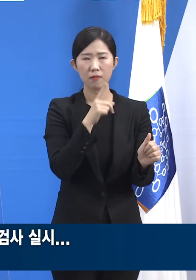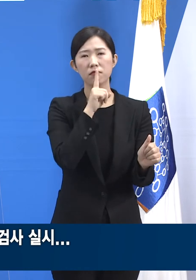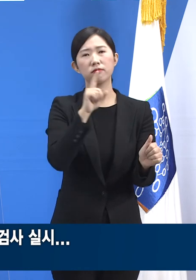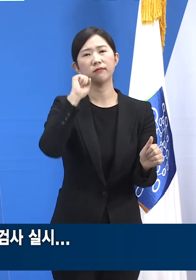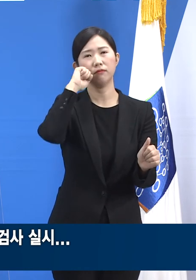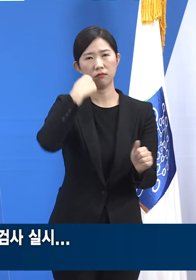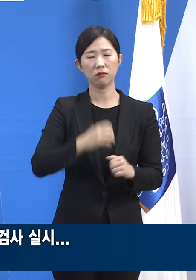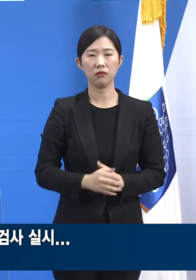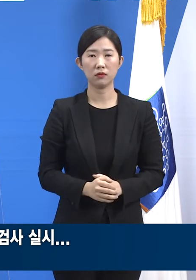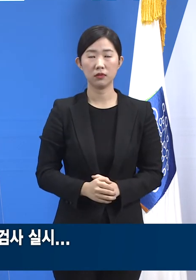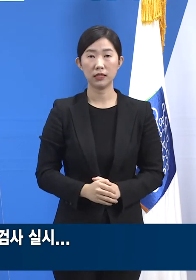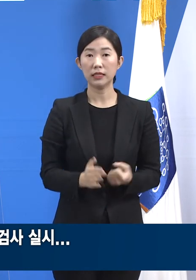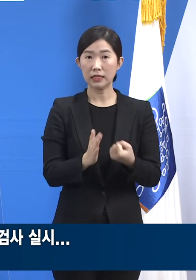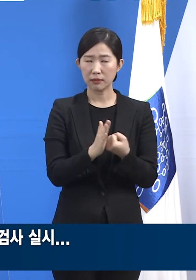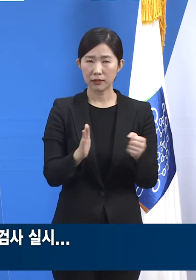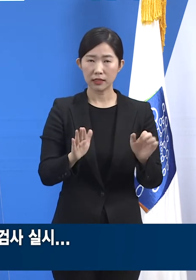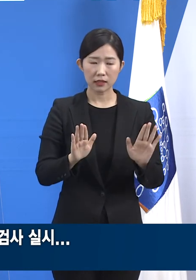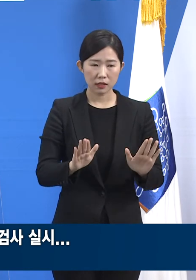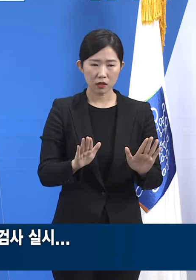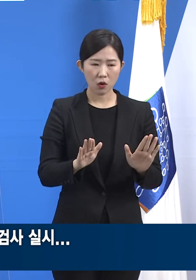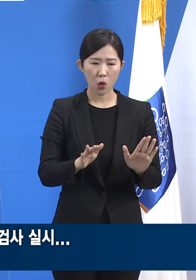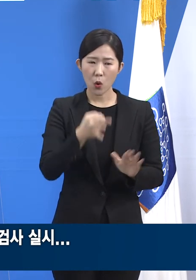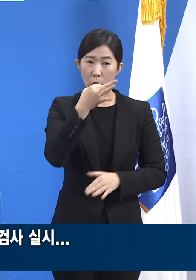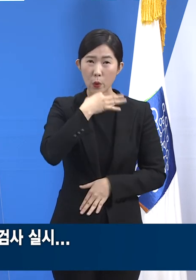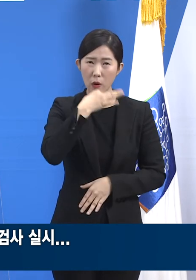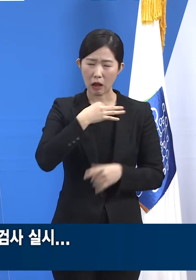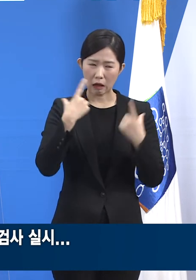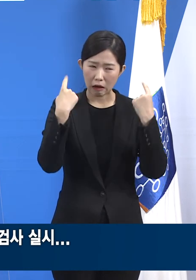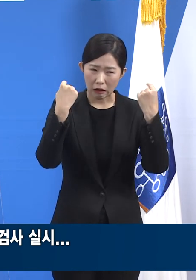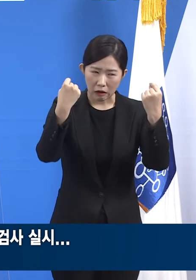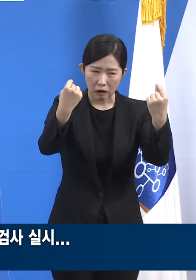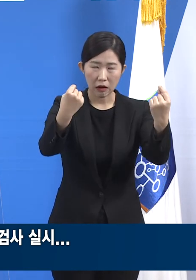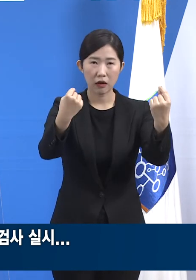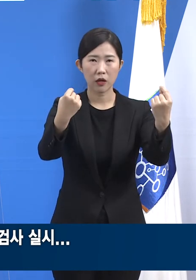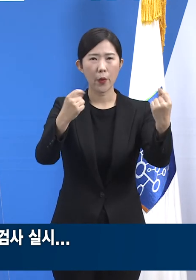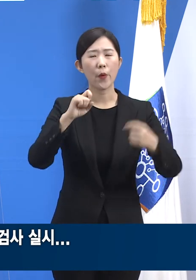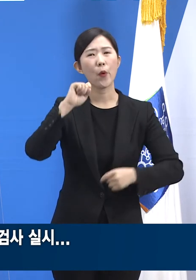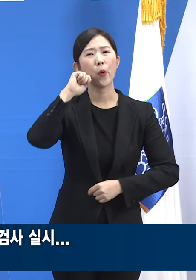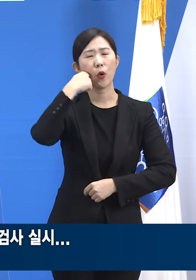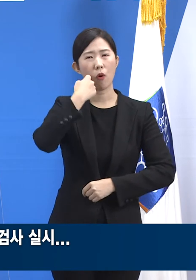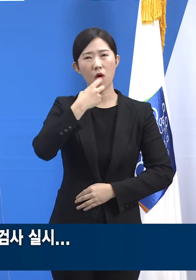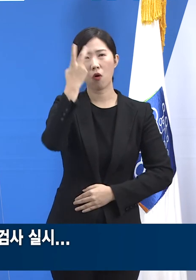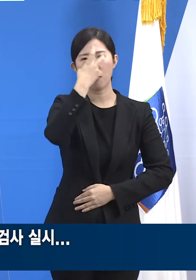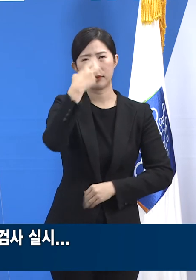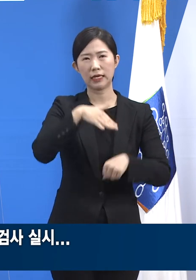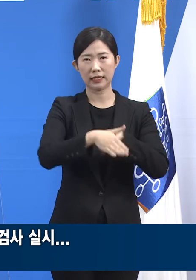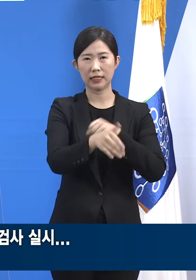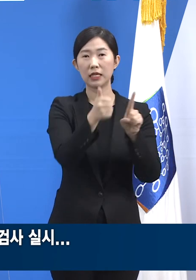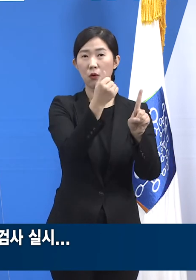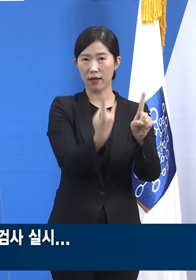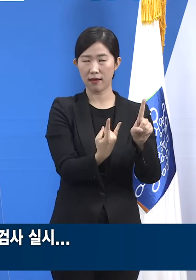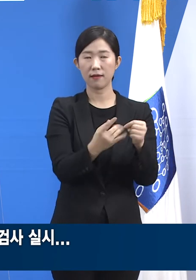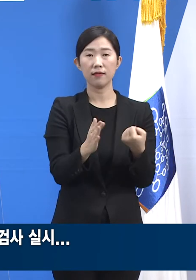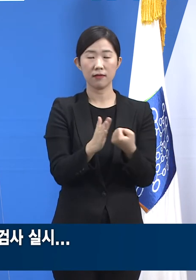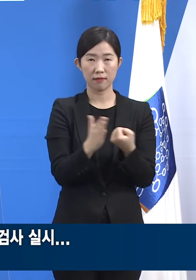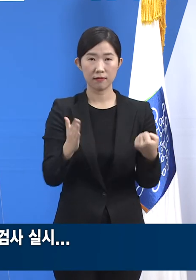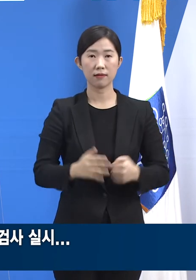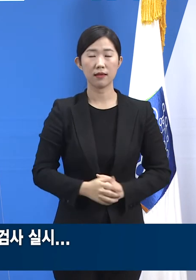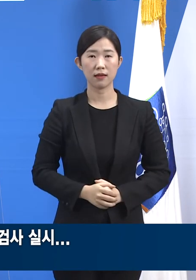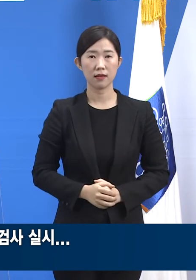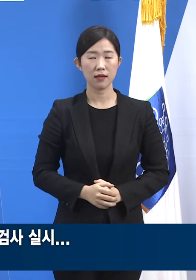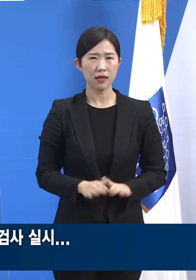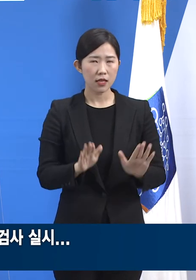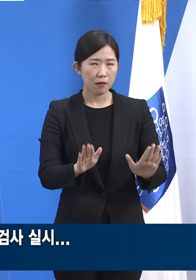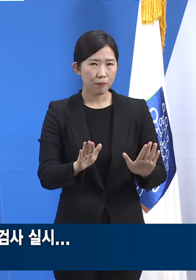이처럼 지속효과를 기대하기는 어려운 그런 방역, 그런 방식의 방역 수업을 수행할 때는 그